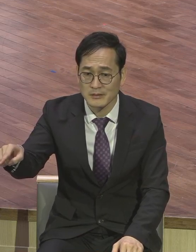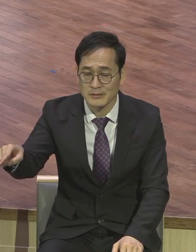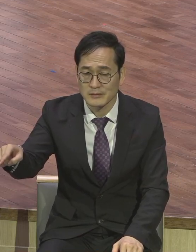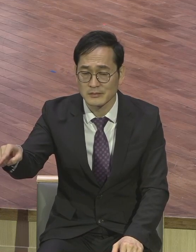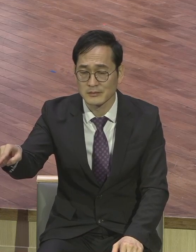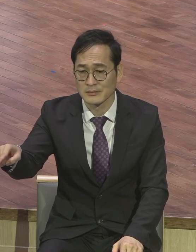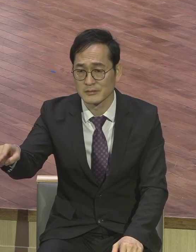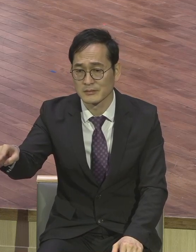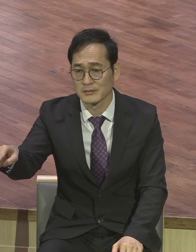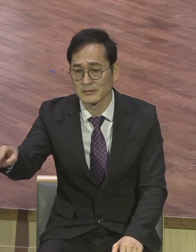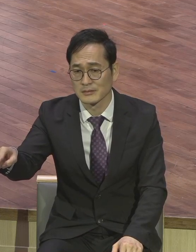귀찮다.